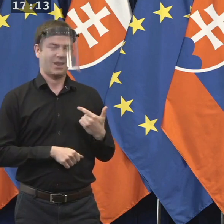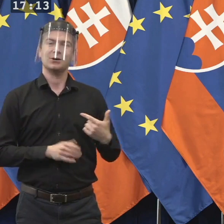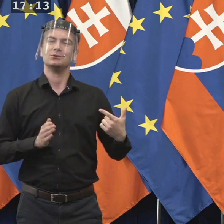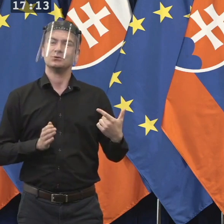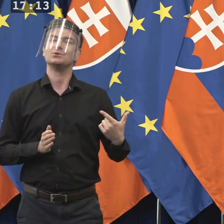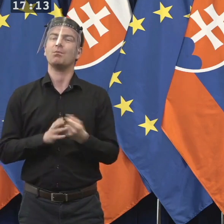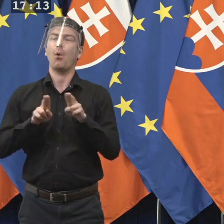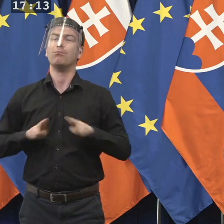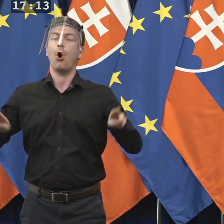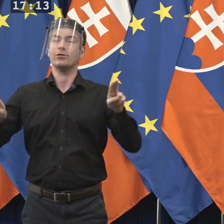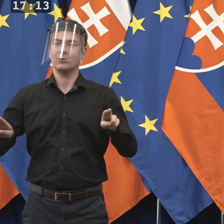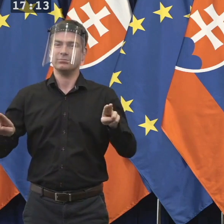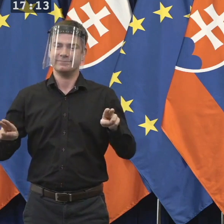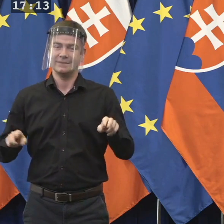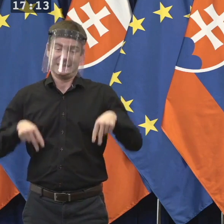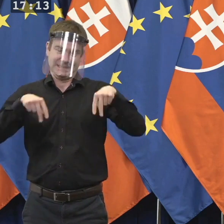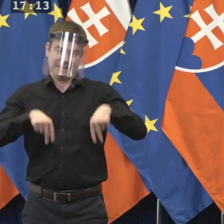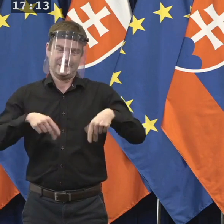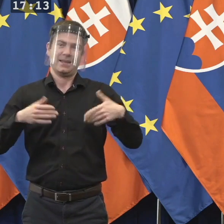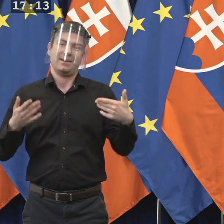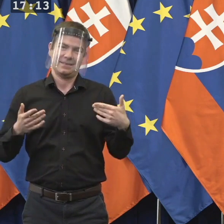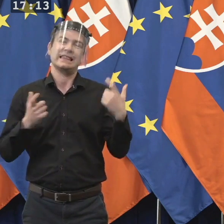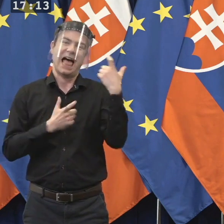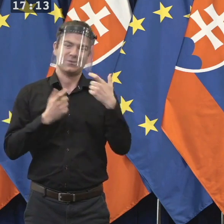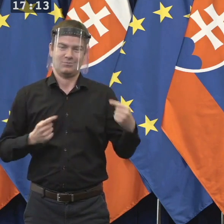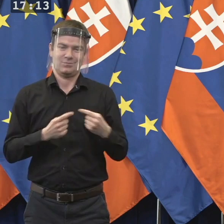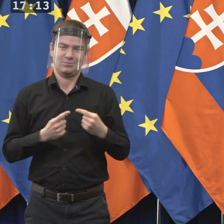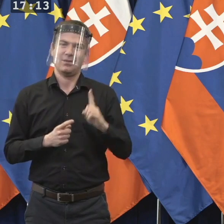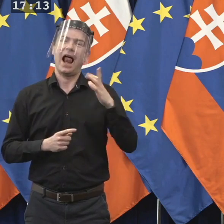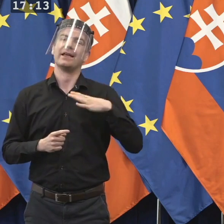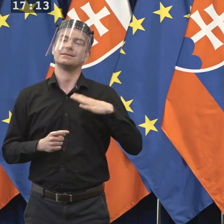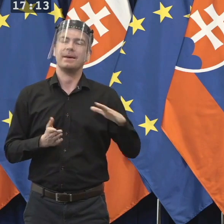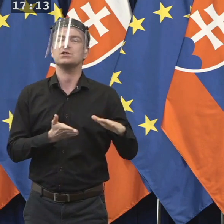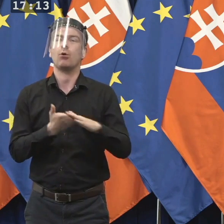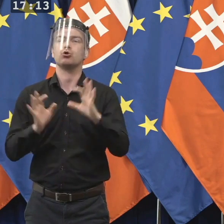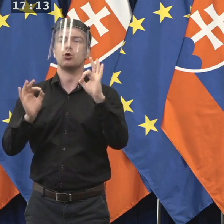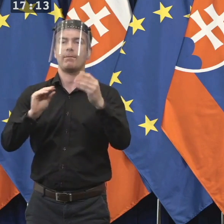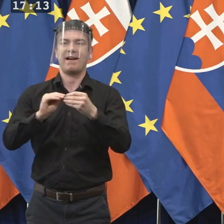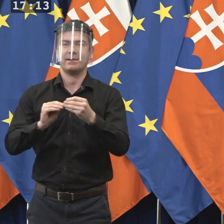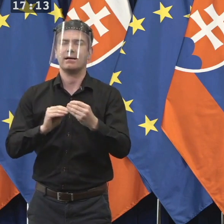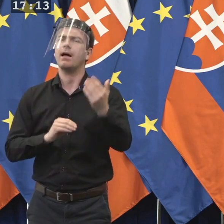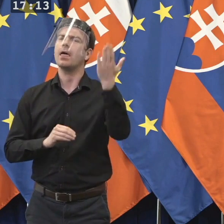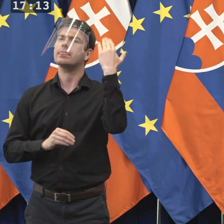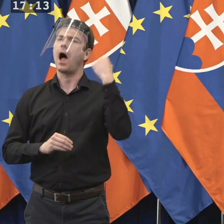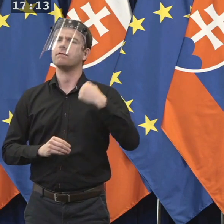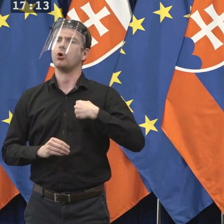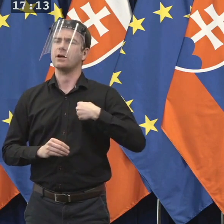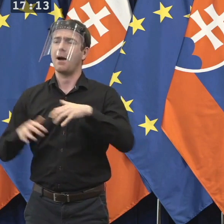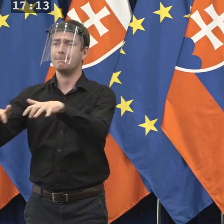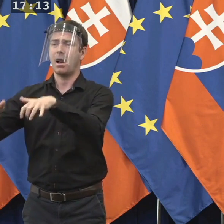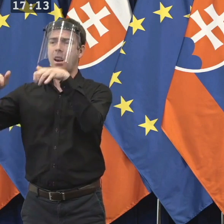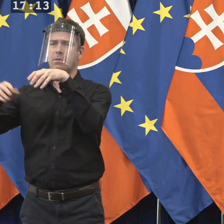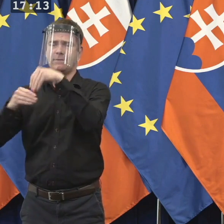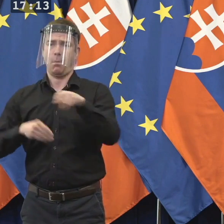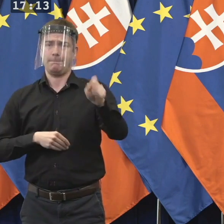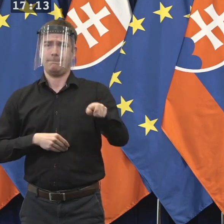som povedal, názorov, ale je za dobrú vec. V minulosti, ako keď som bol aj súčasťou parlamentu, keď som